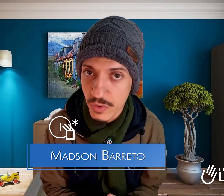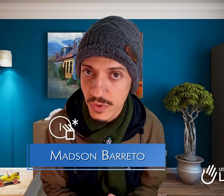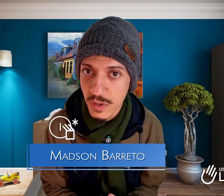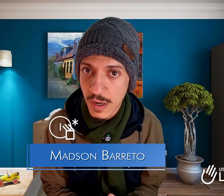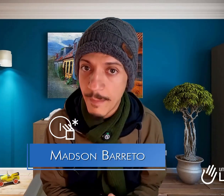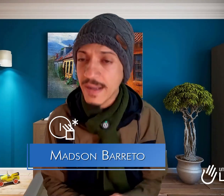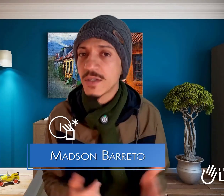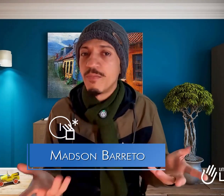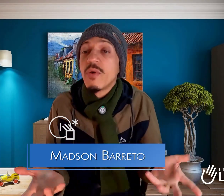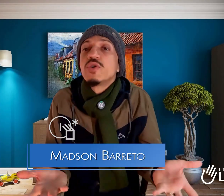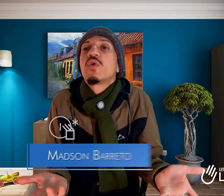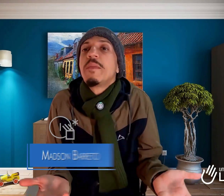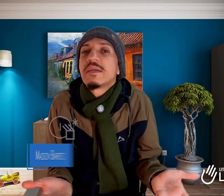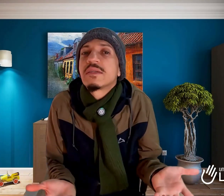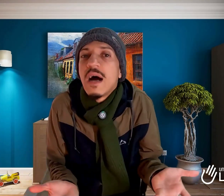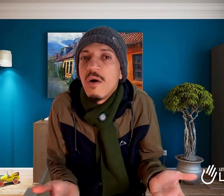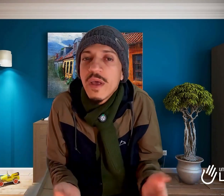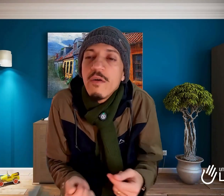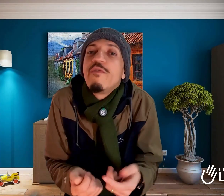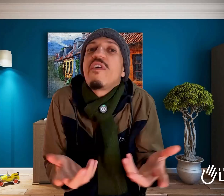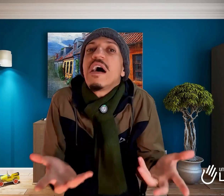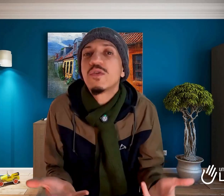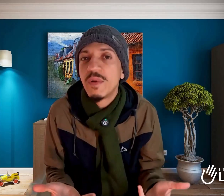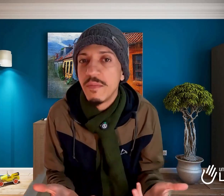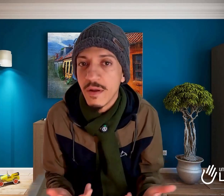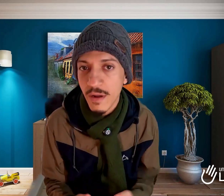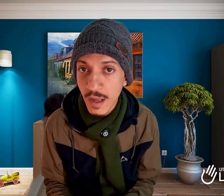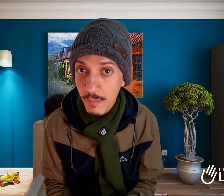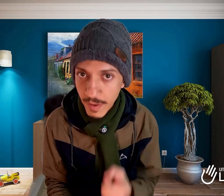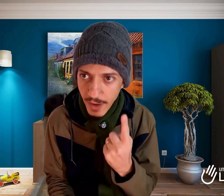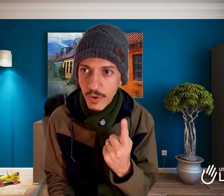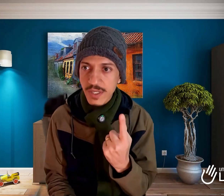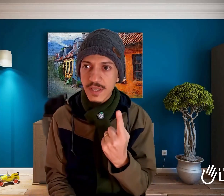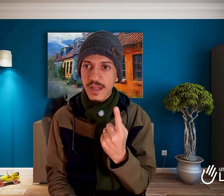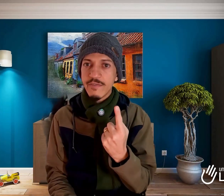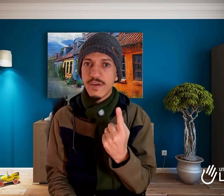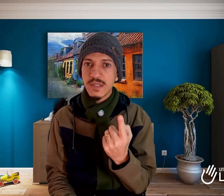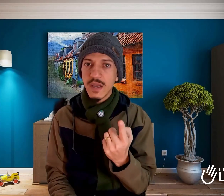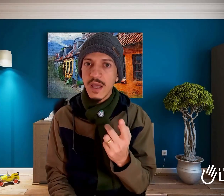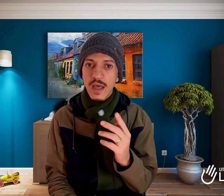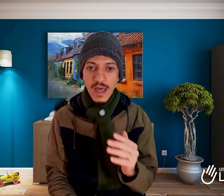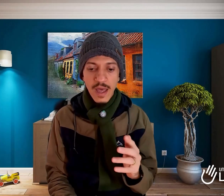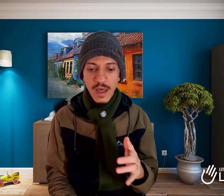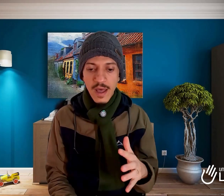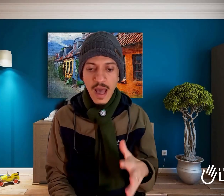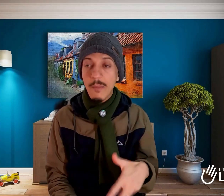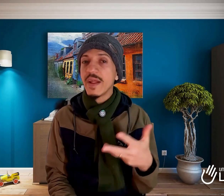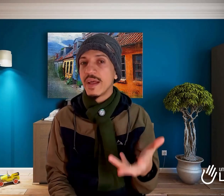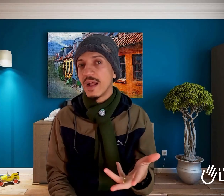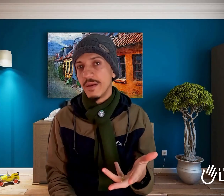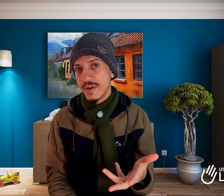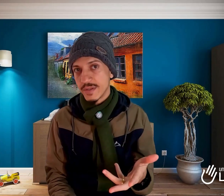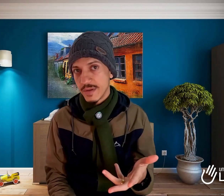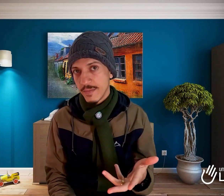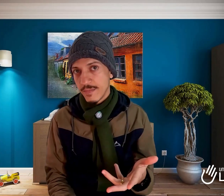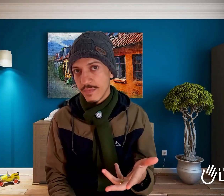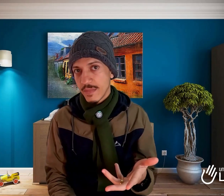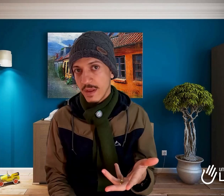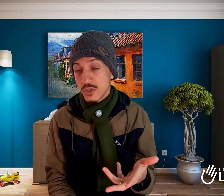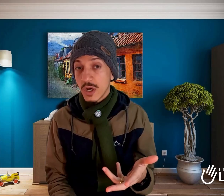Mas por onde começar? O que eu faço primeiro? A primeira coisa que você tem que fazer é aprender a Libras. Só que